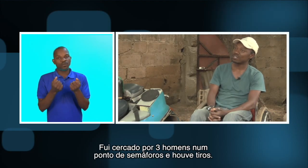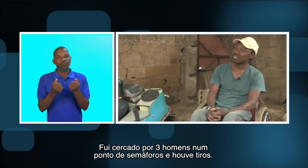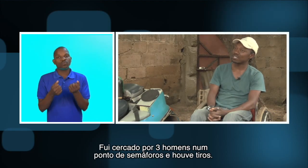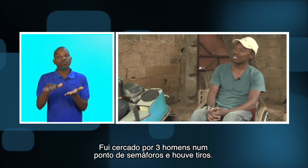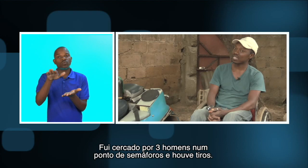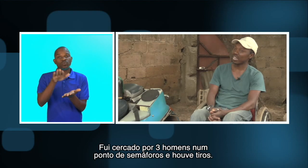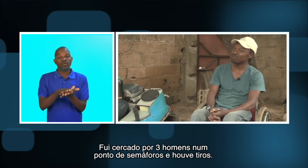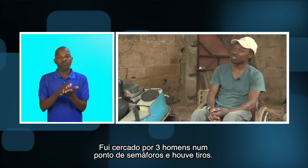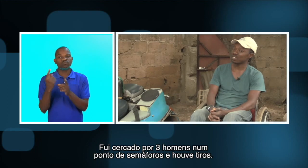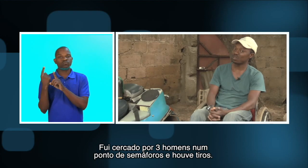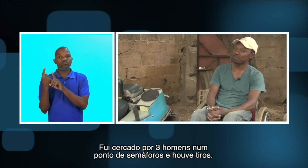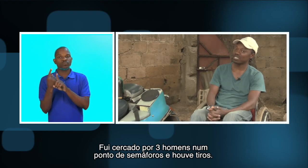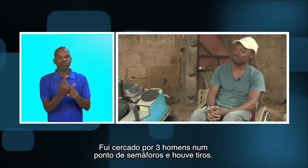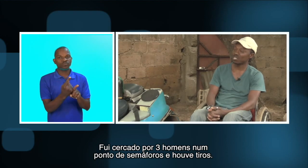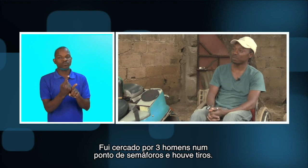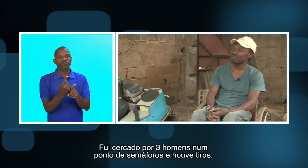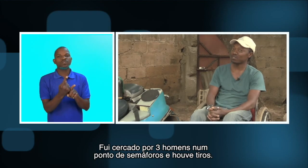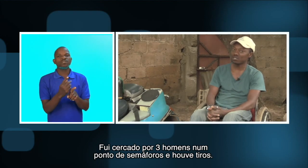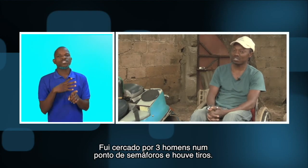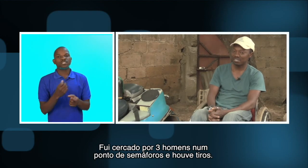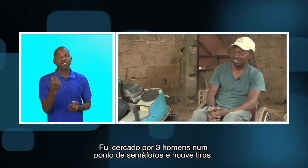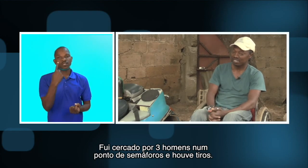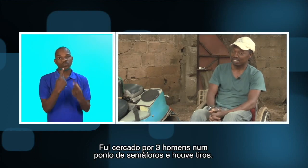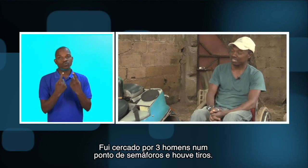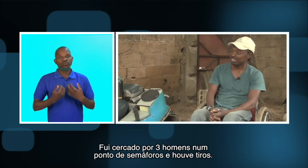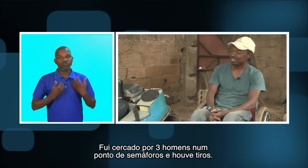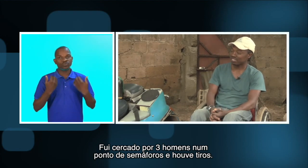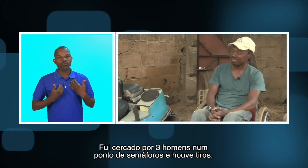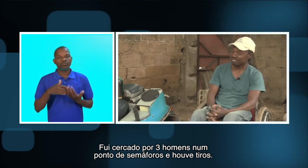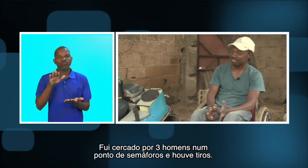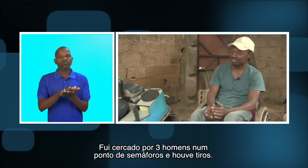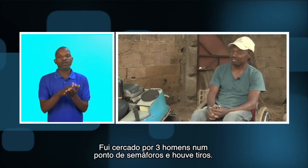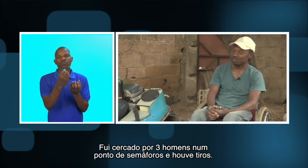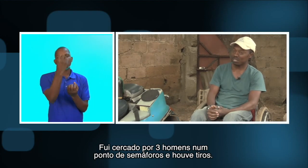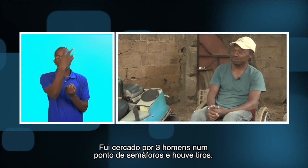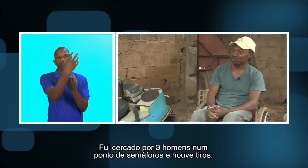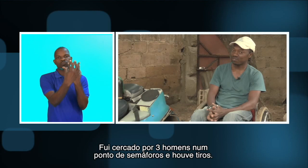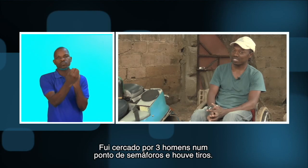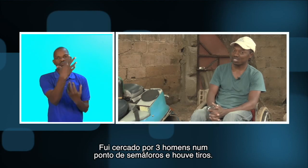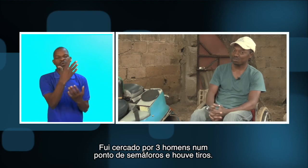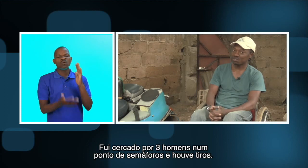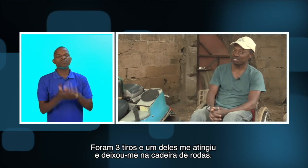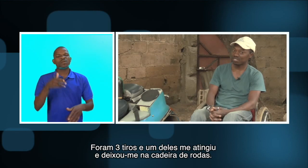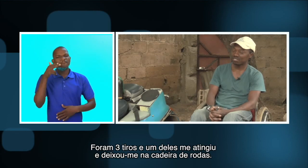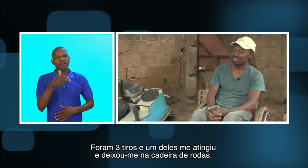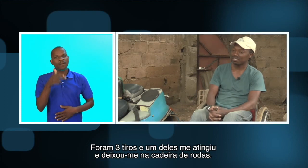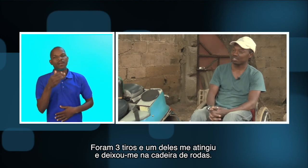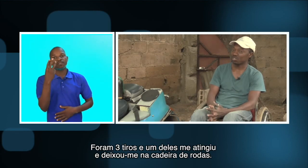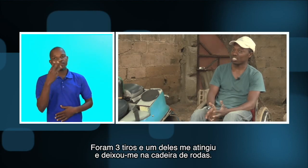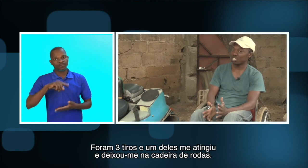fui cercado por três homens nos semáforos e no ato houve tiros